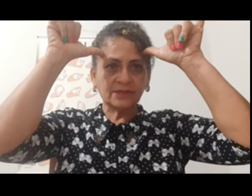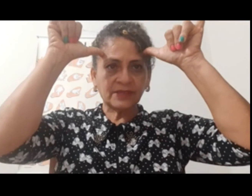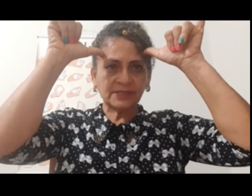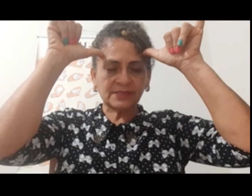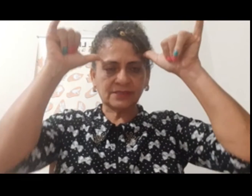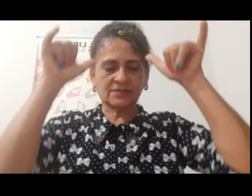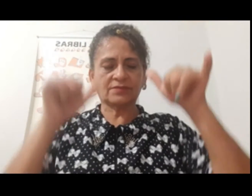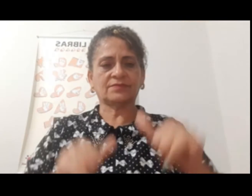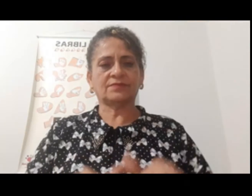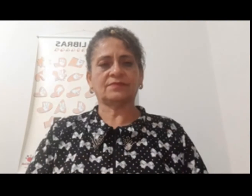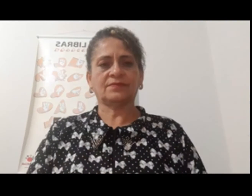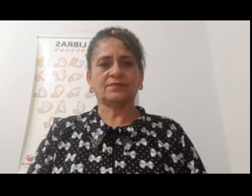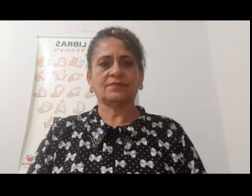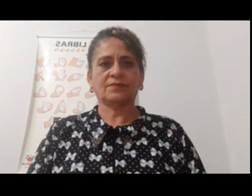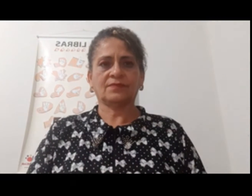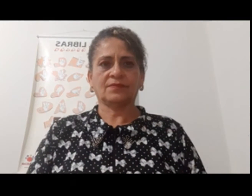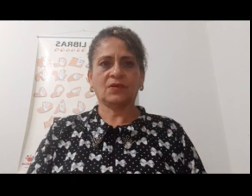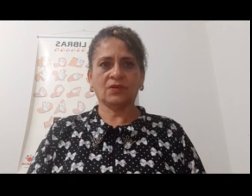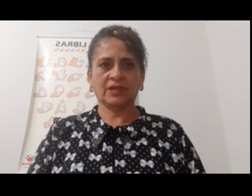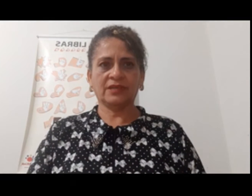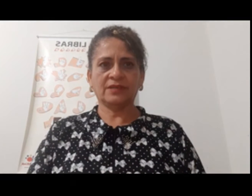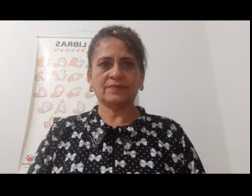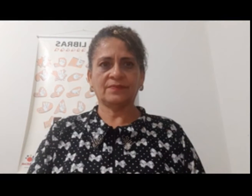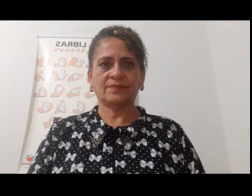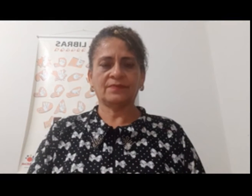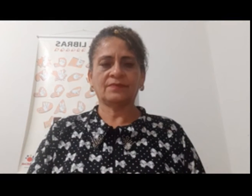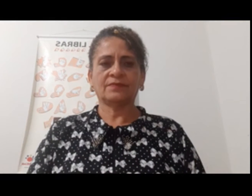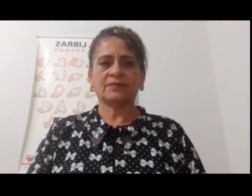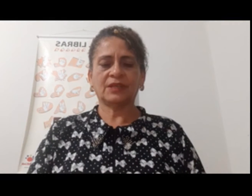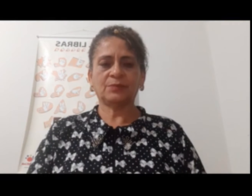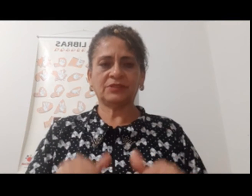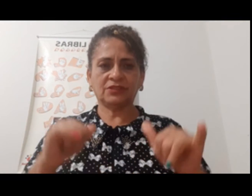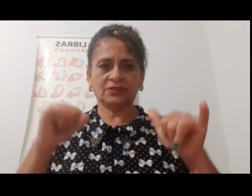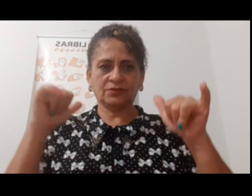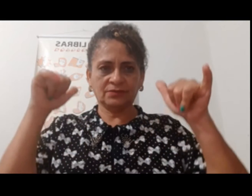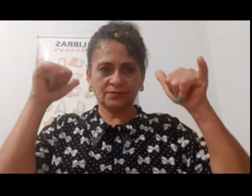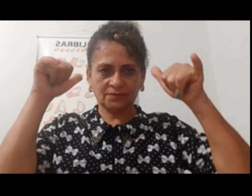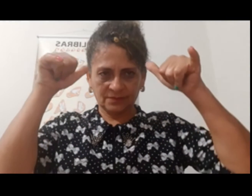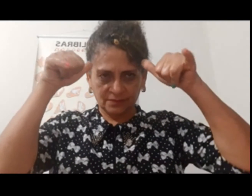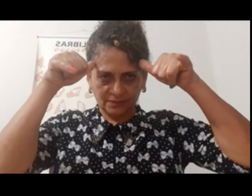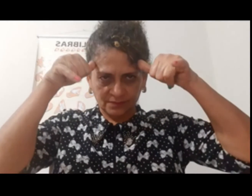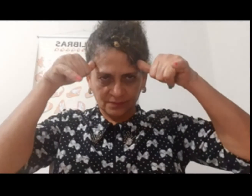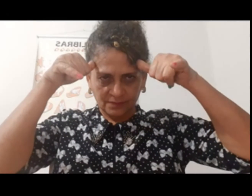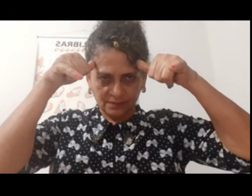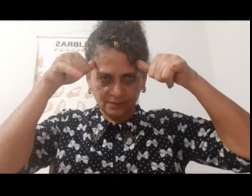E faz isso. Ok? Repetindo.